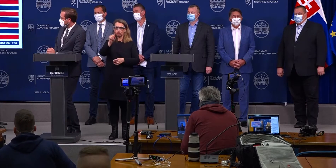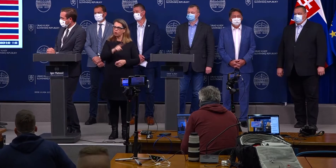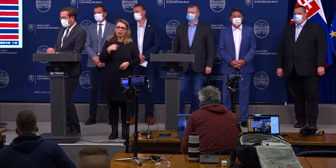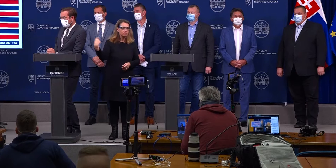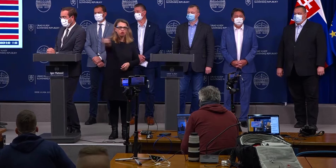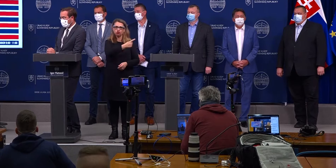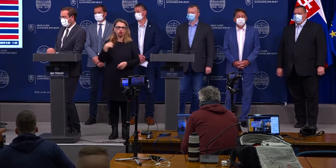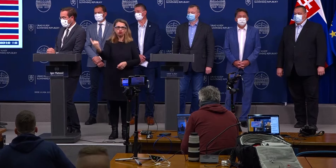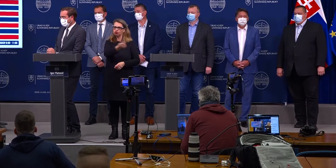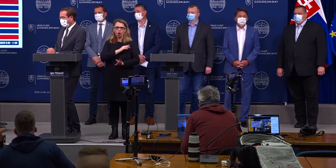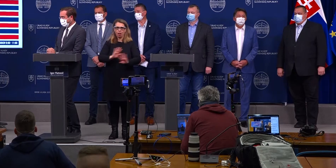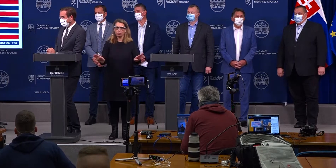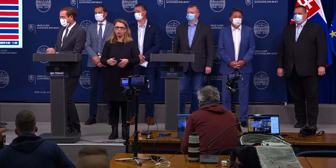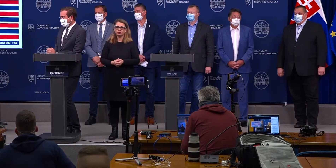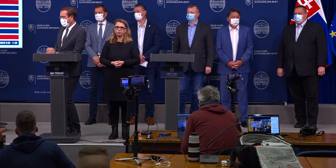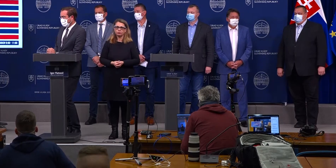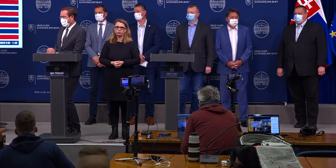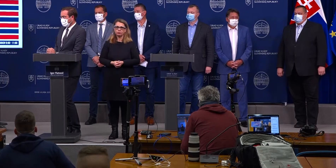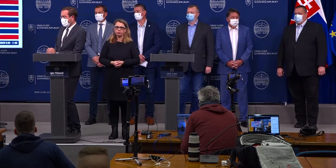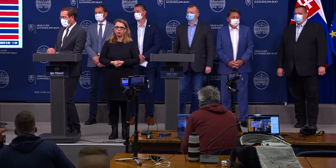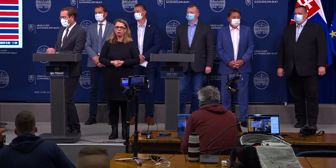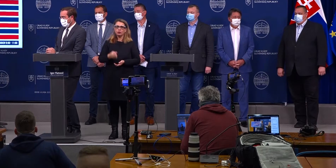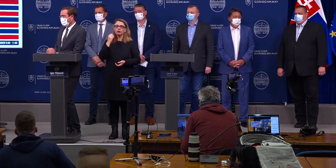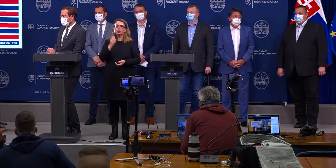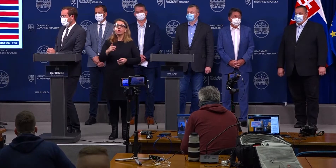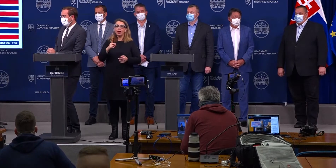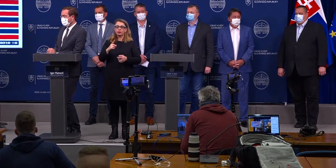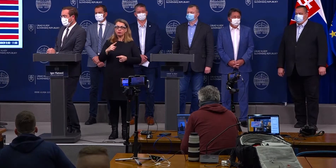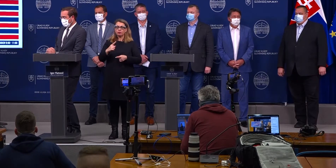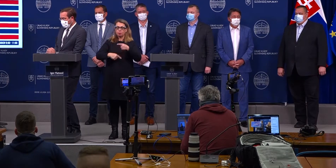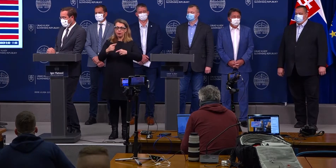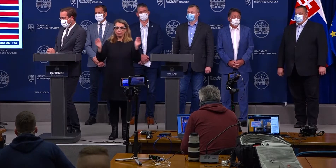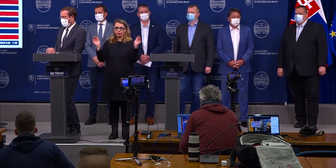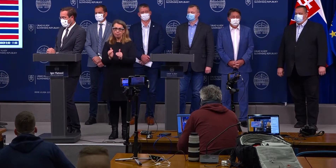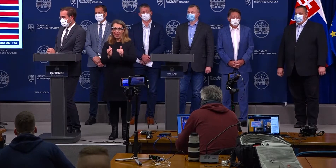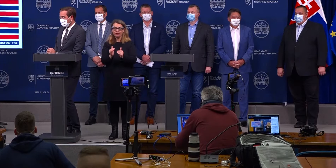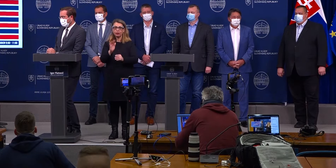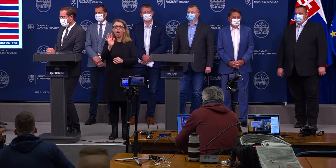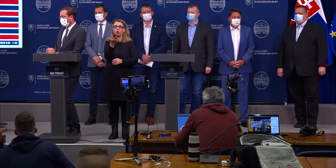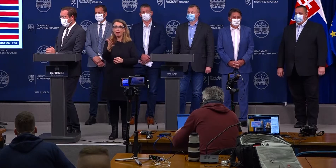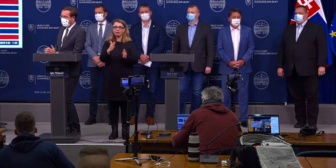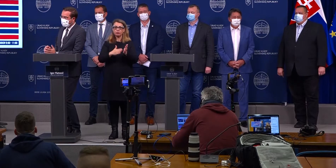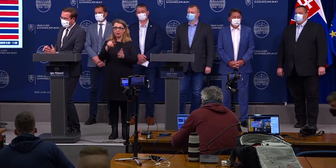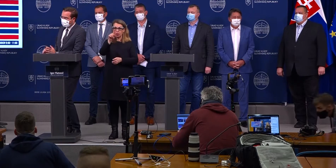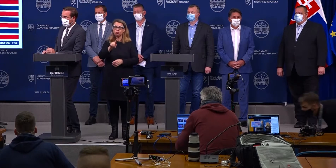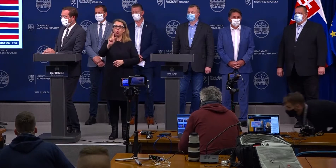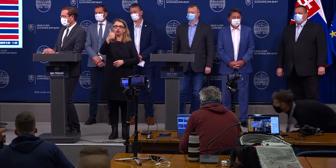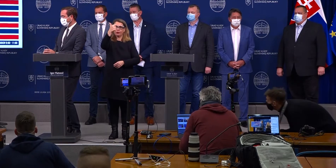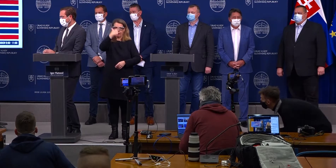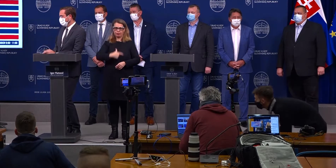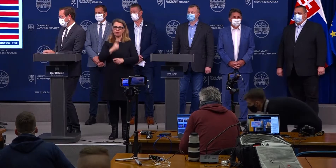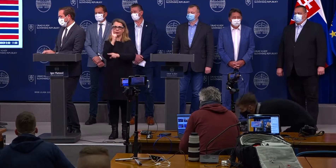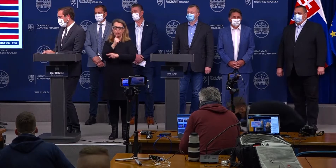prevádzkach. Vo všetkých prevádzkach. Pokiaľ tá prevádzka má menej ako 15 m2, tak len jedna osoba v nebo nemôžu byť. Jeden zákazník.